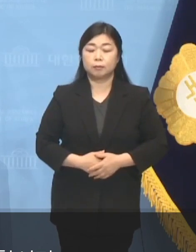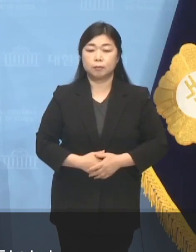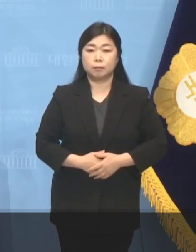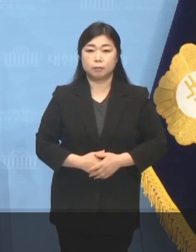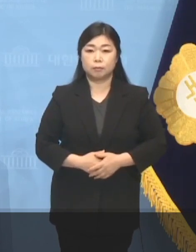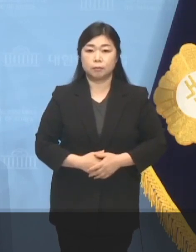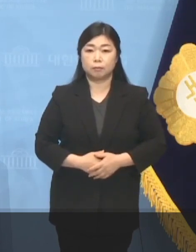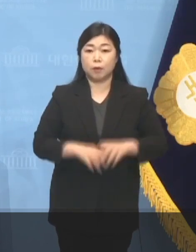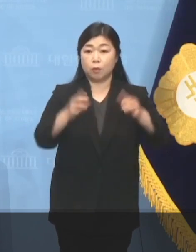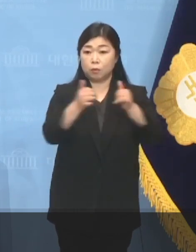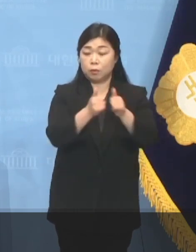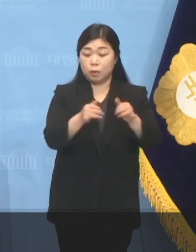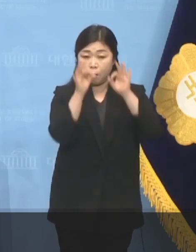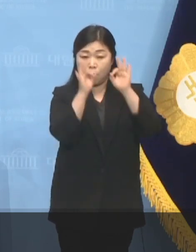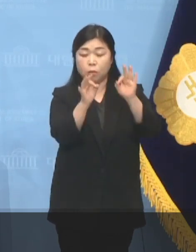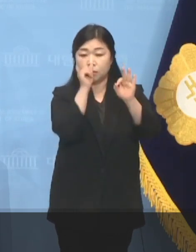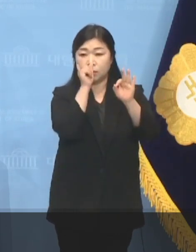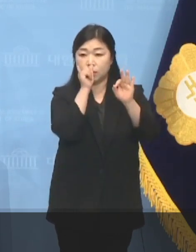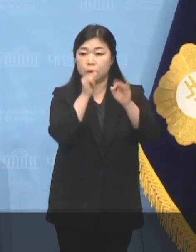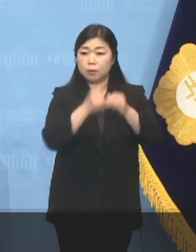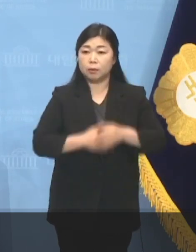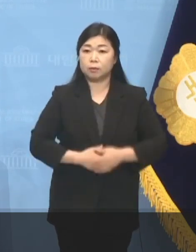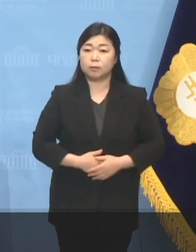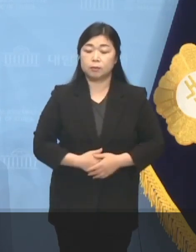국민이 보고 계십니다.